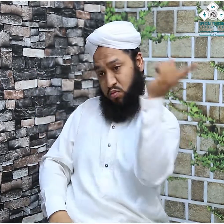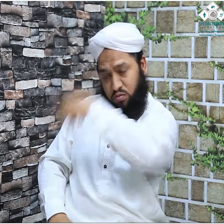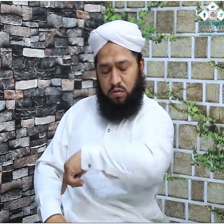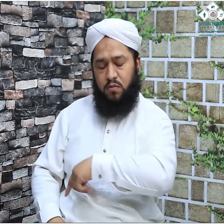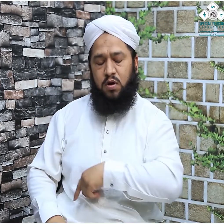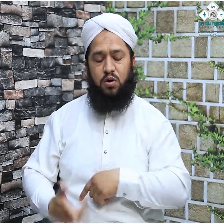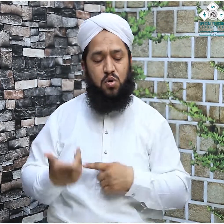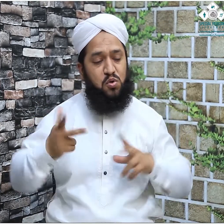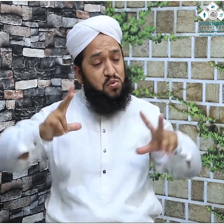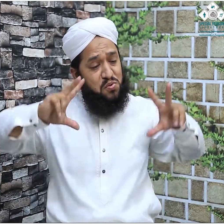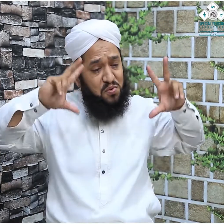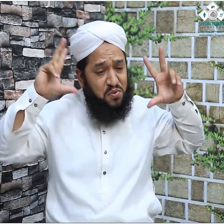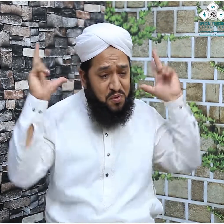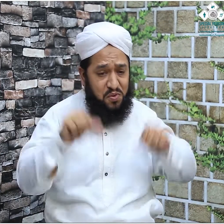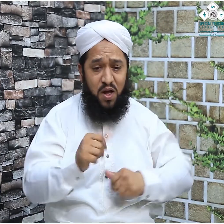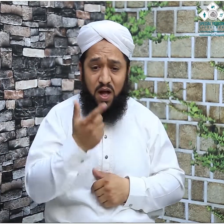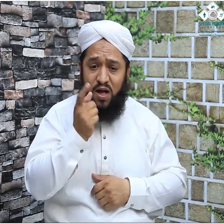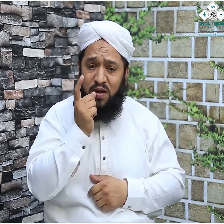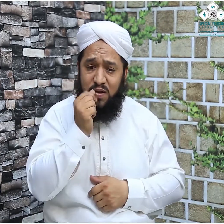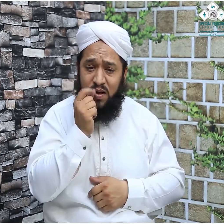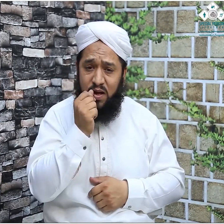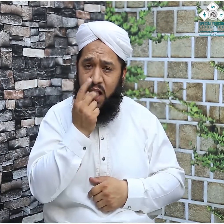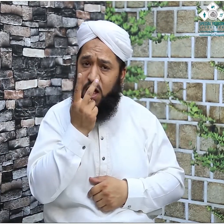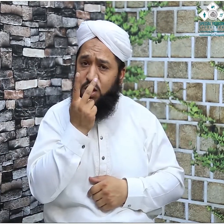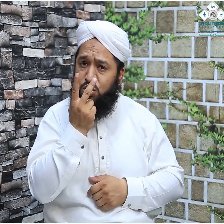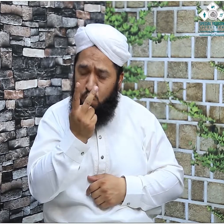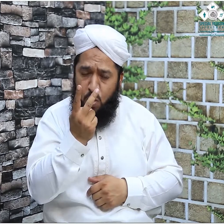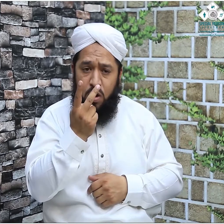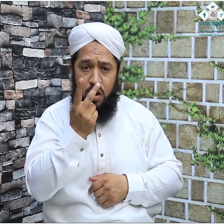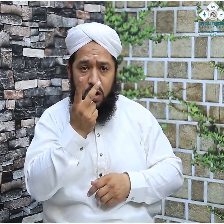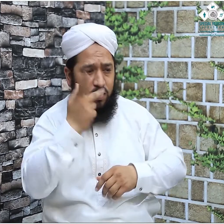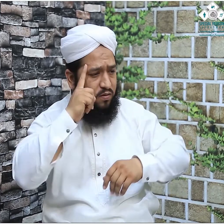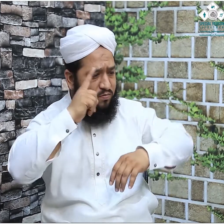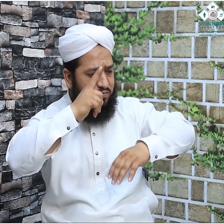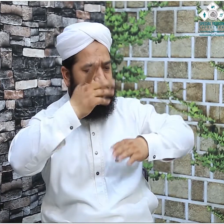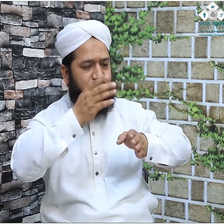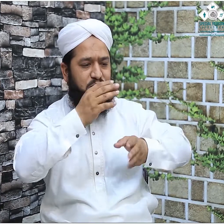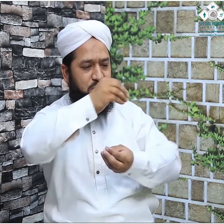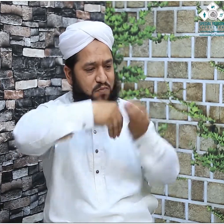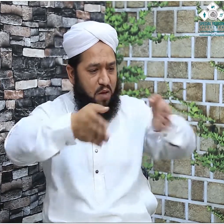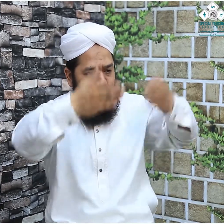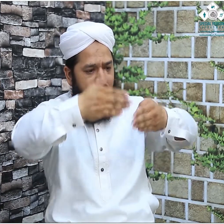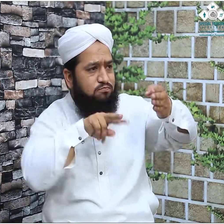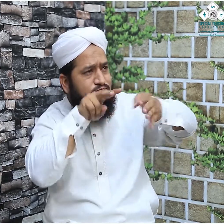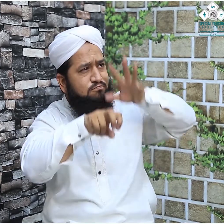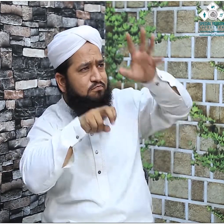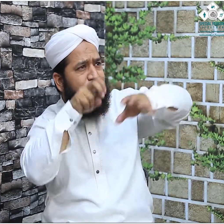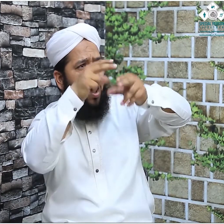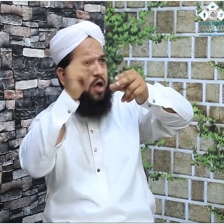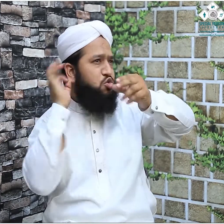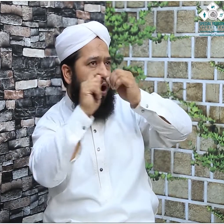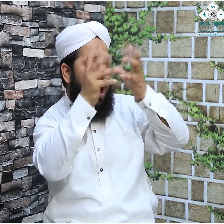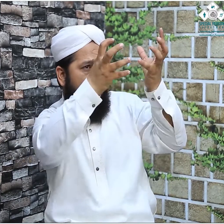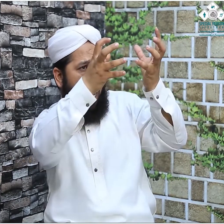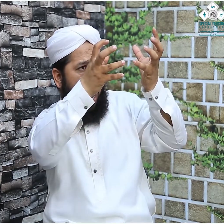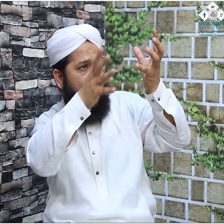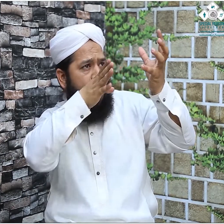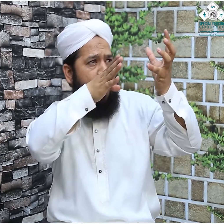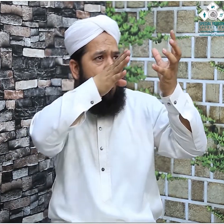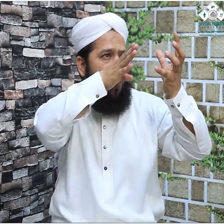کر وہ دنیا سے چلے گئے جہنم واصل ہو گئے مقام ابراہیم تو محفوظ رہا کیونکہ اس زمانے کے جو خادمین حرم تھے اسے پہاڑ